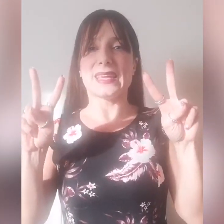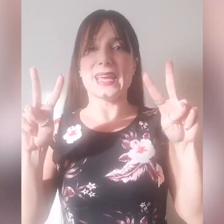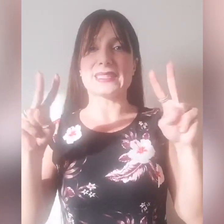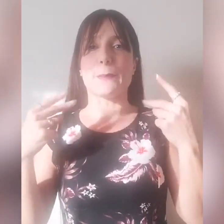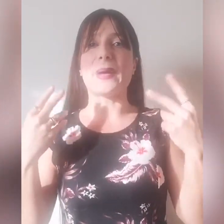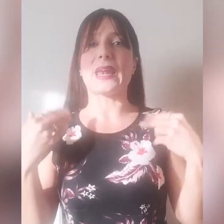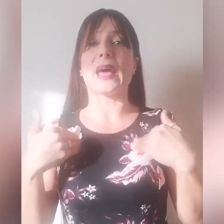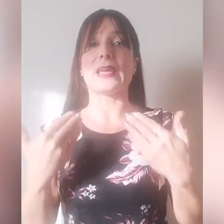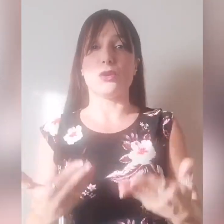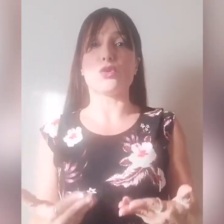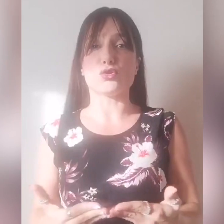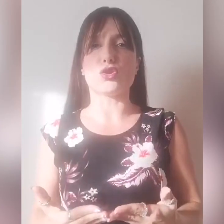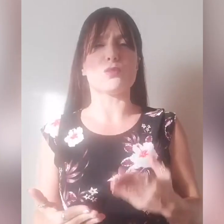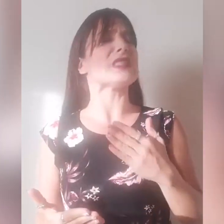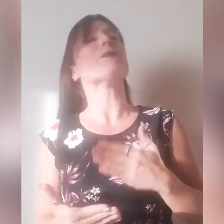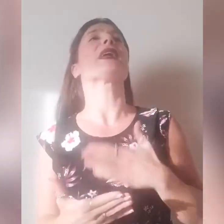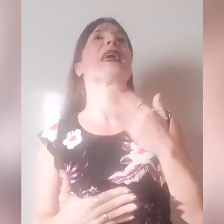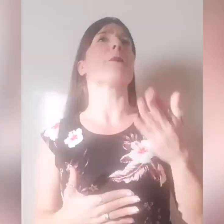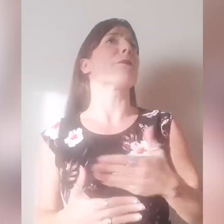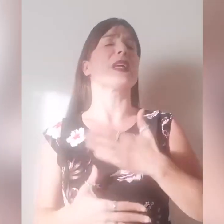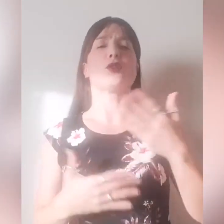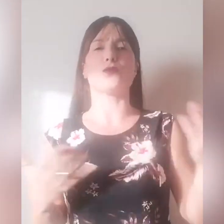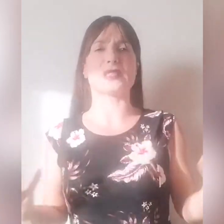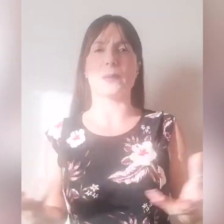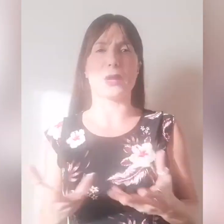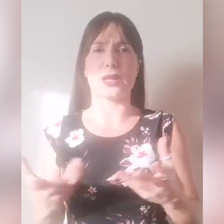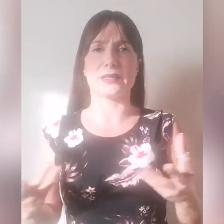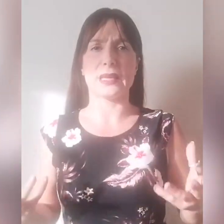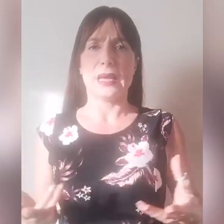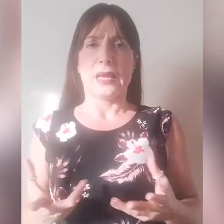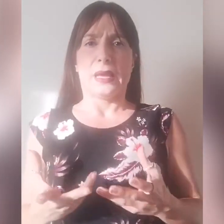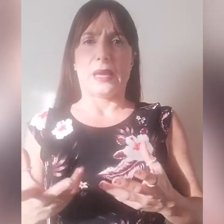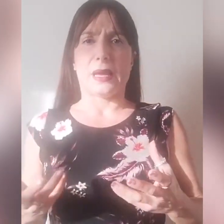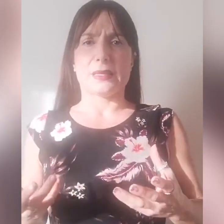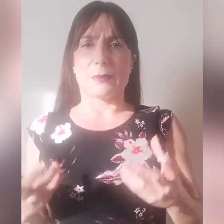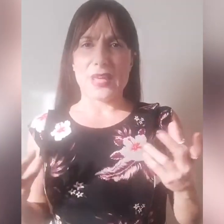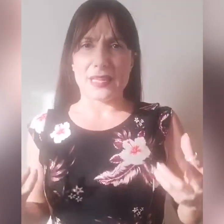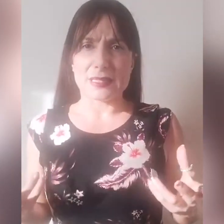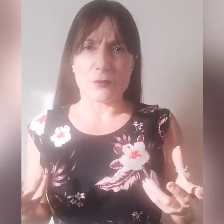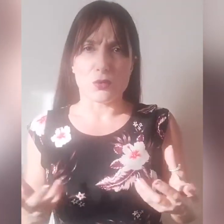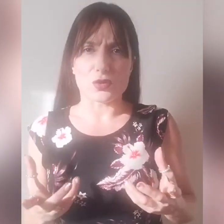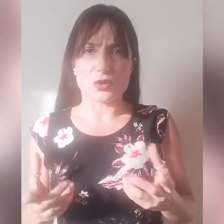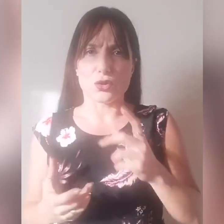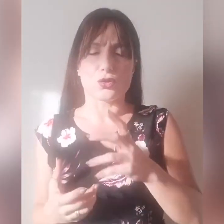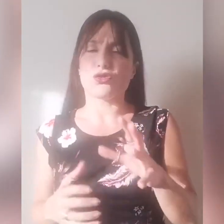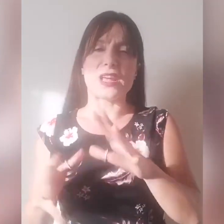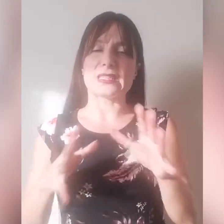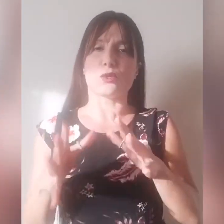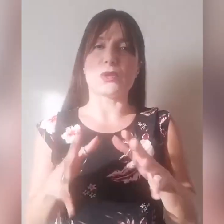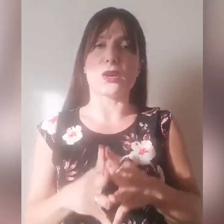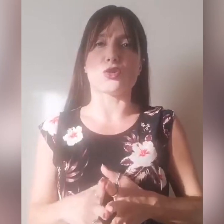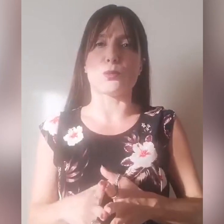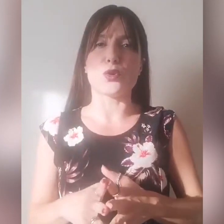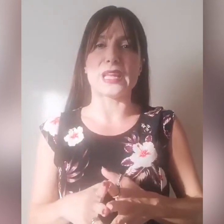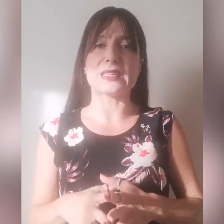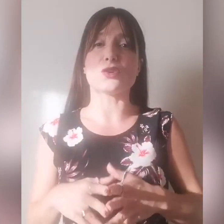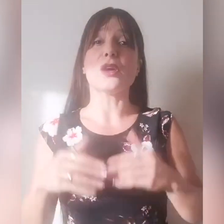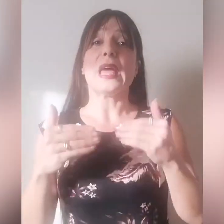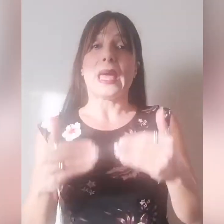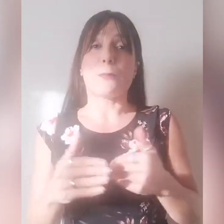Chiesa, per il loro dono, mi sembra che Matteo fosse una parola di sapienza forse, di conoscenza, non mi ricordo più adesso, e